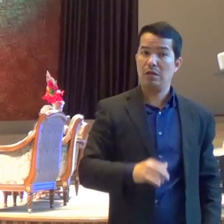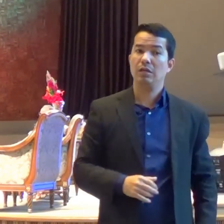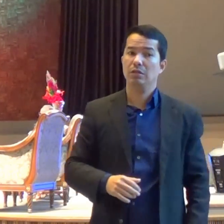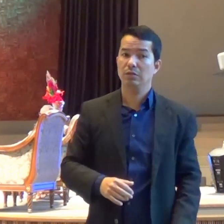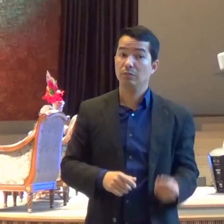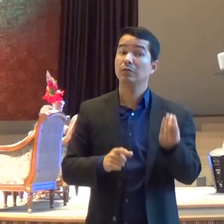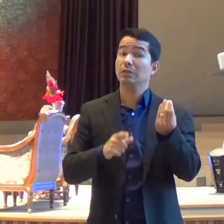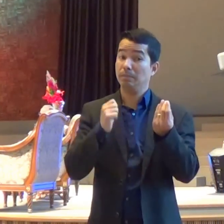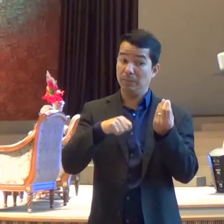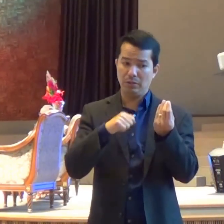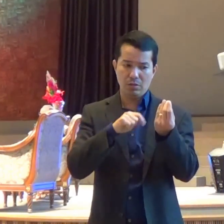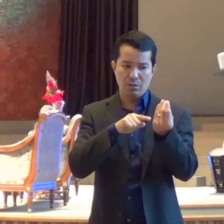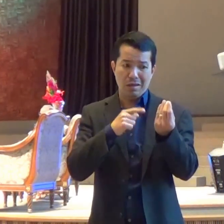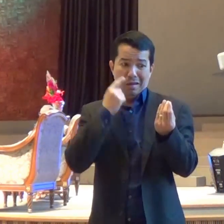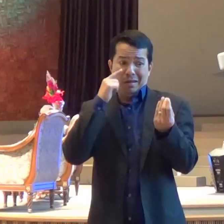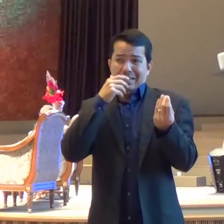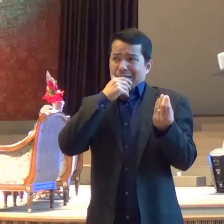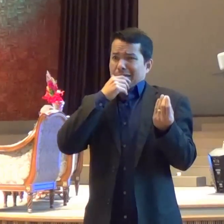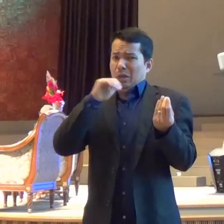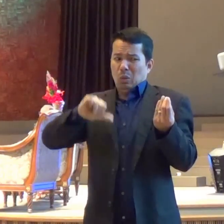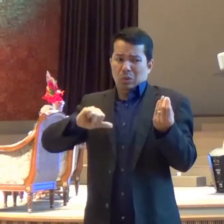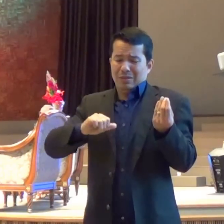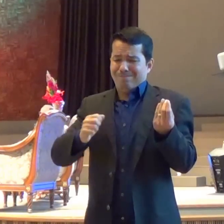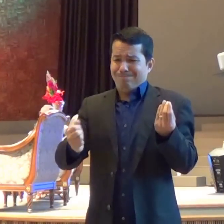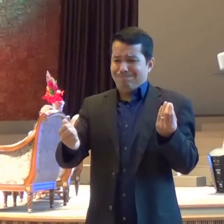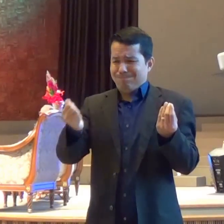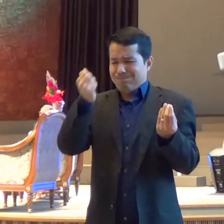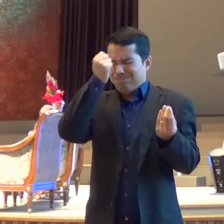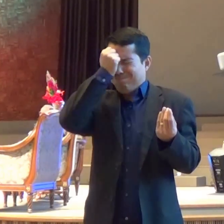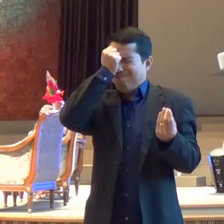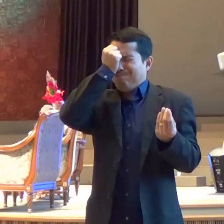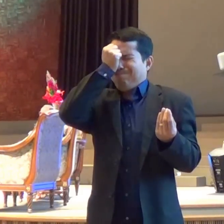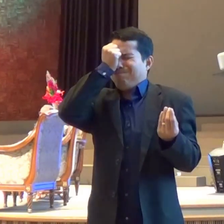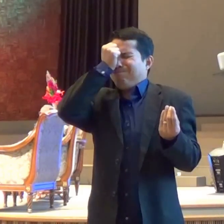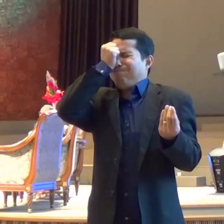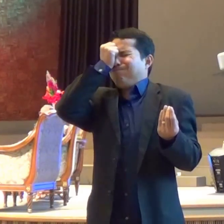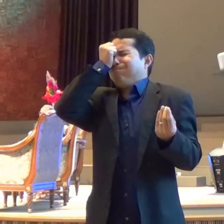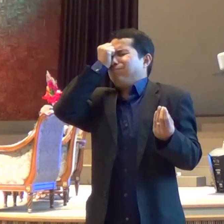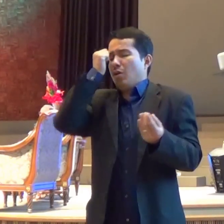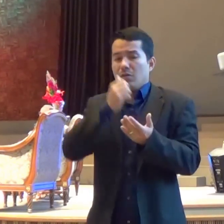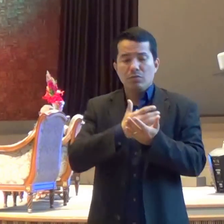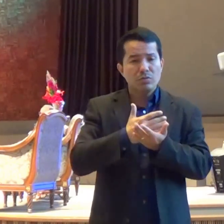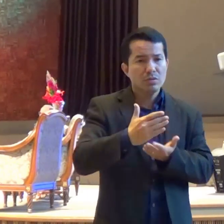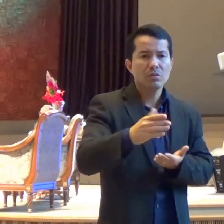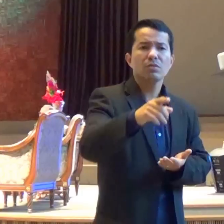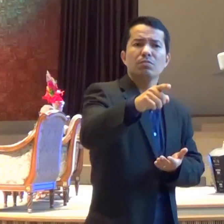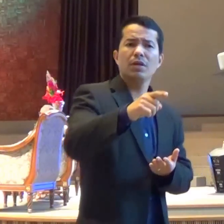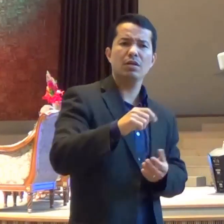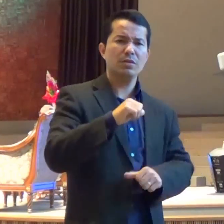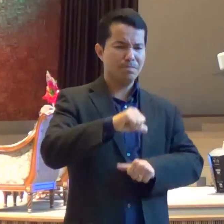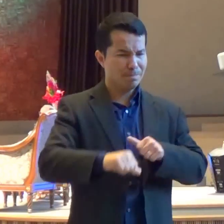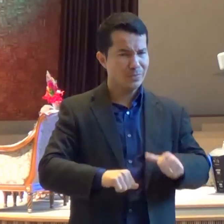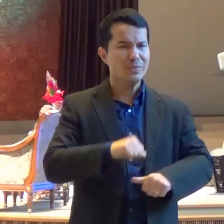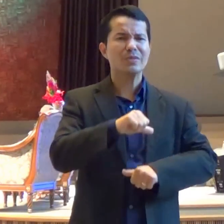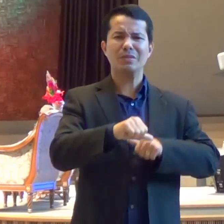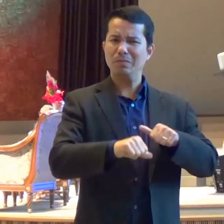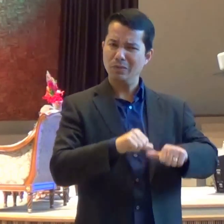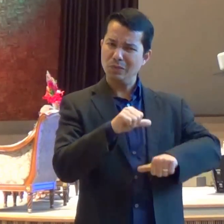Transformar Para você E é nesse processo Tremendo De transformação